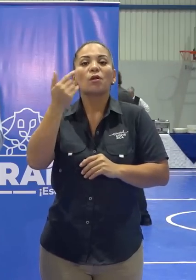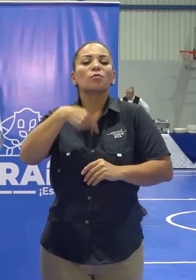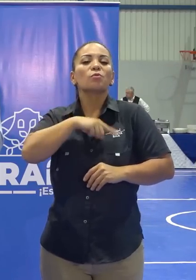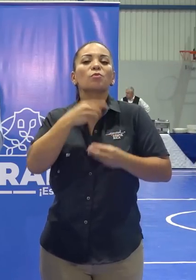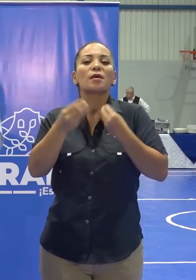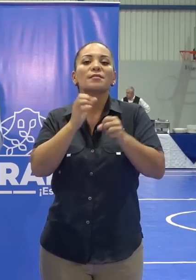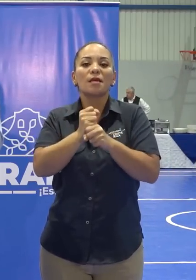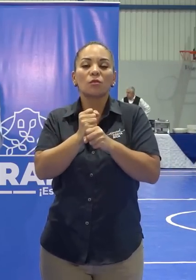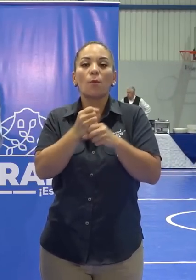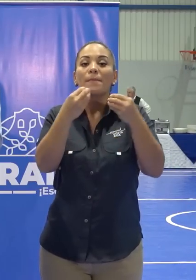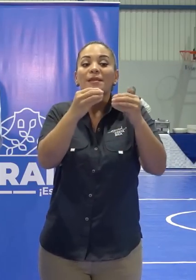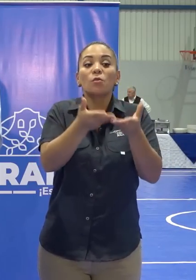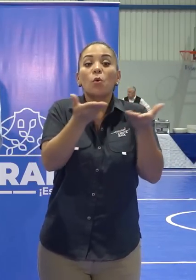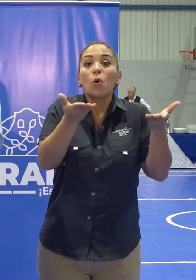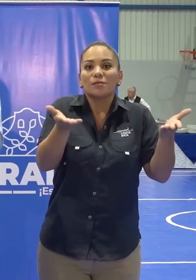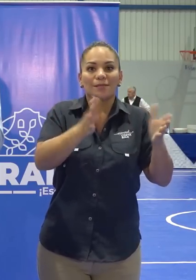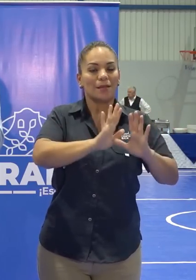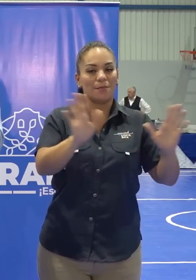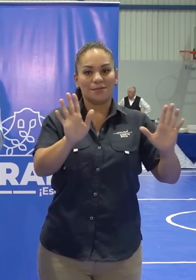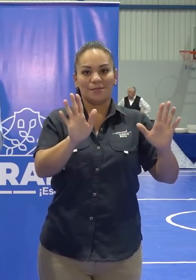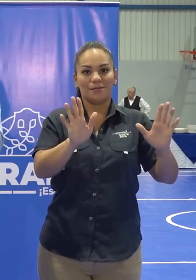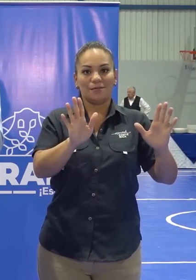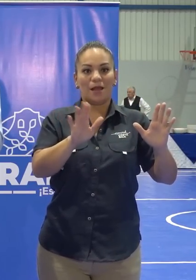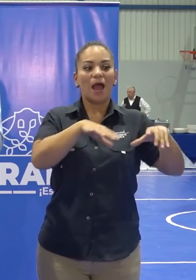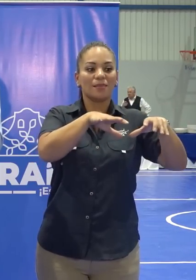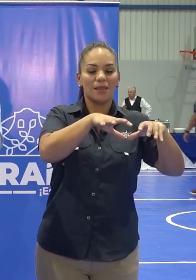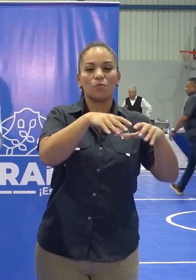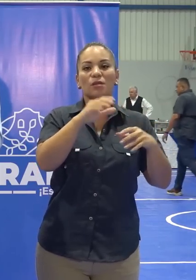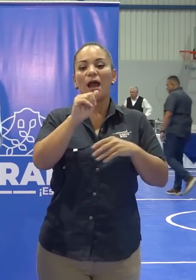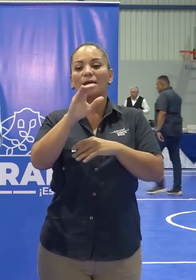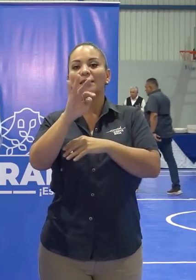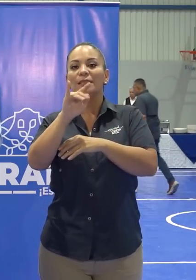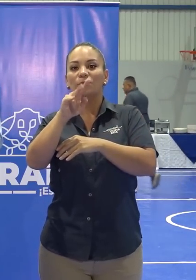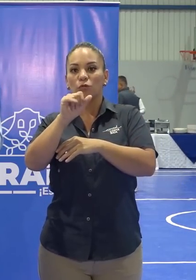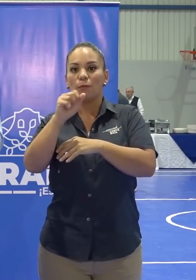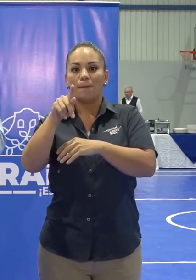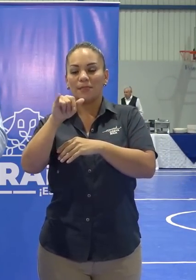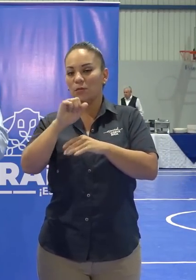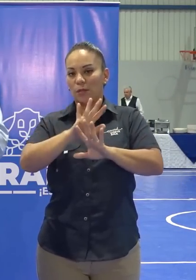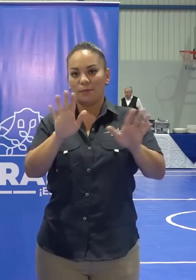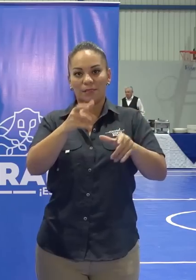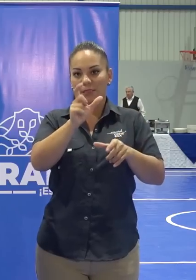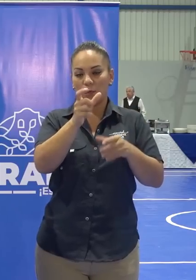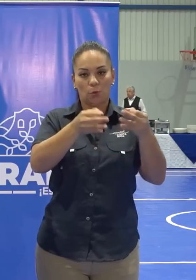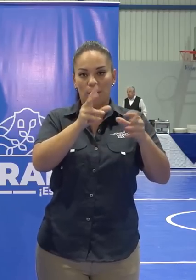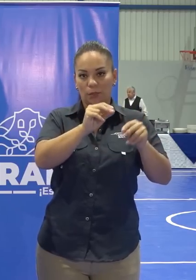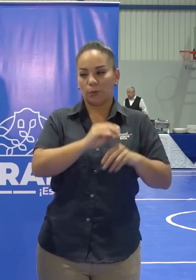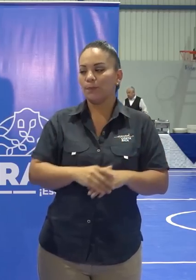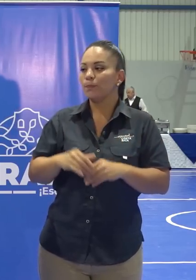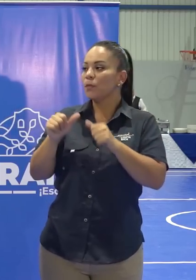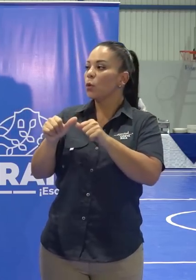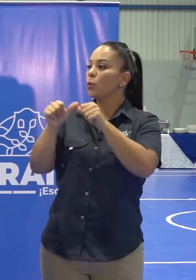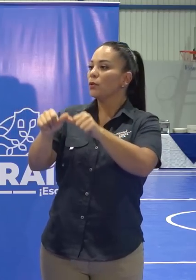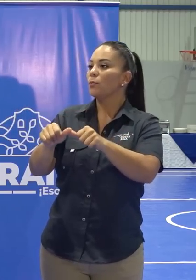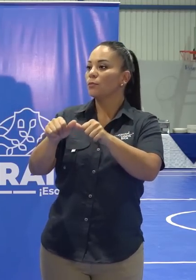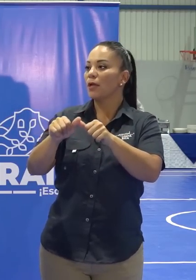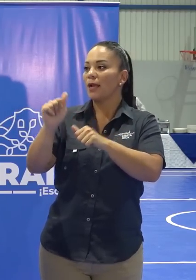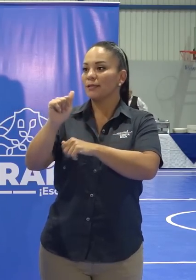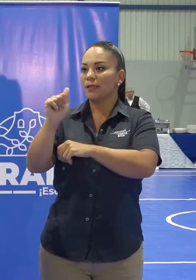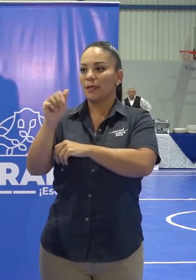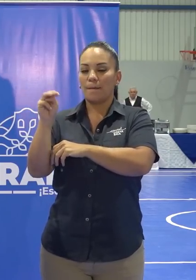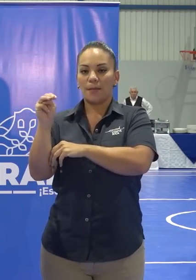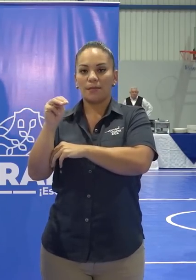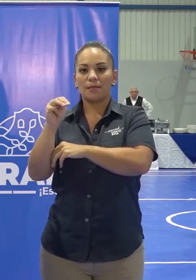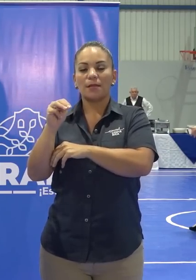haciendo es vendiendo los activos y pasivos y no la personería jurídica. Gracias. Continuamos con Alexander Méndez de